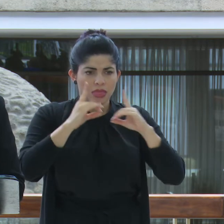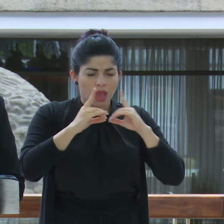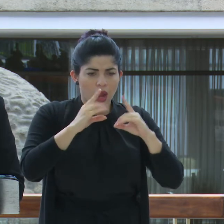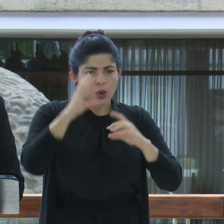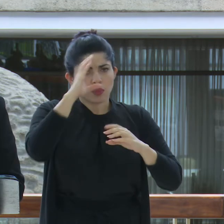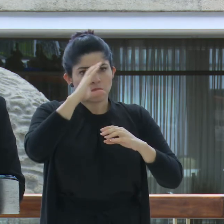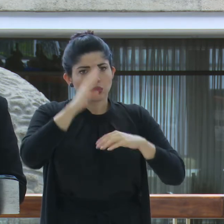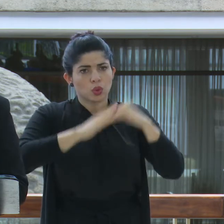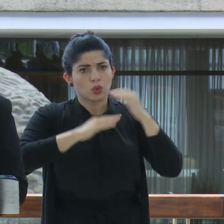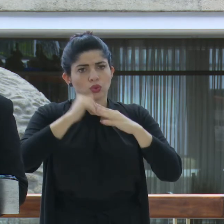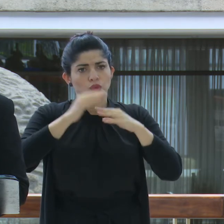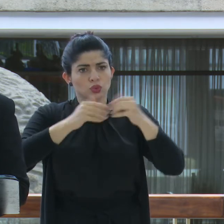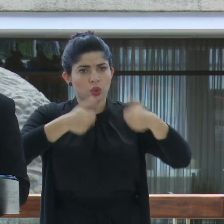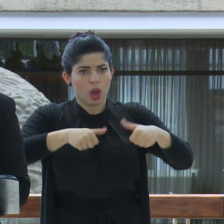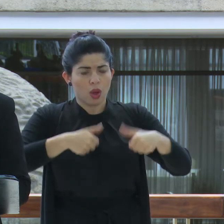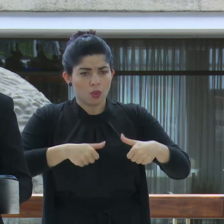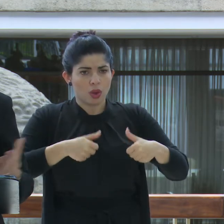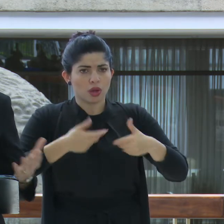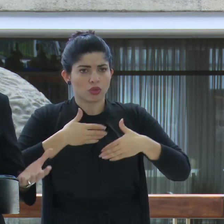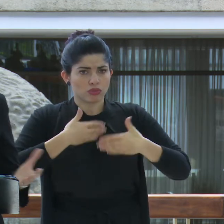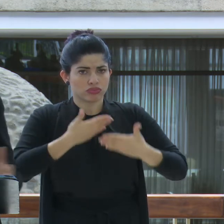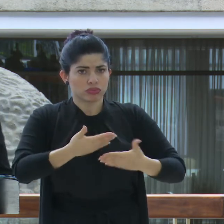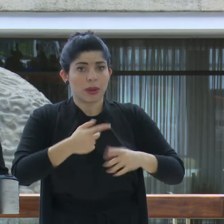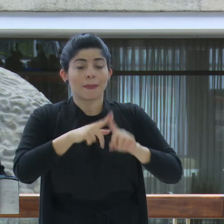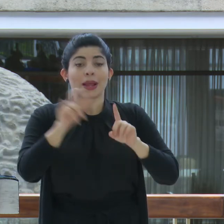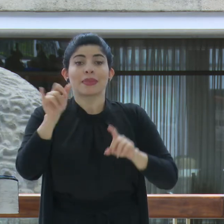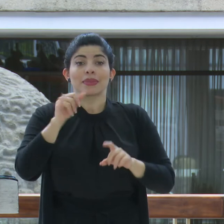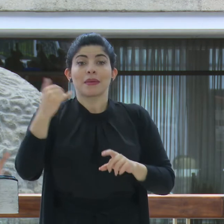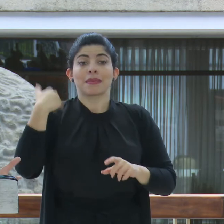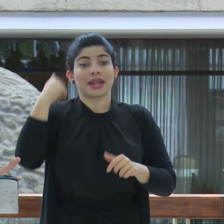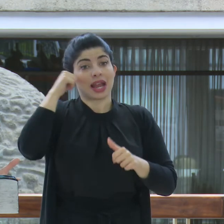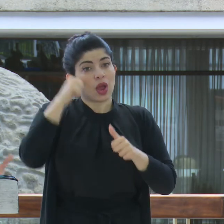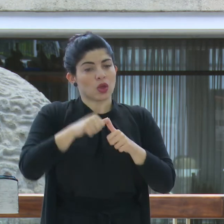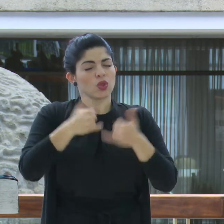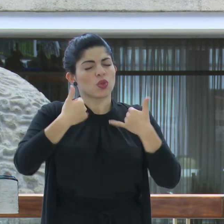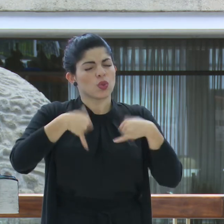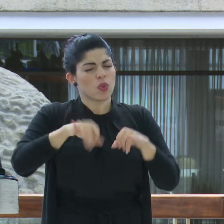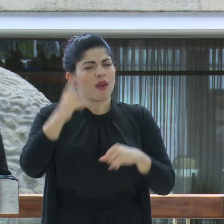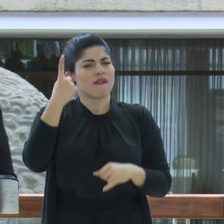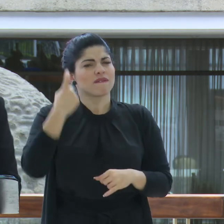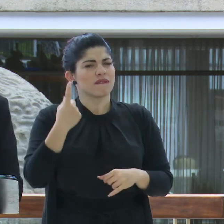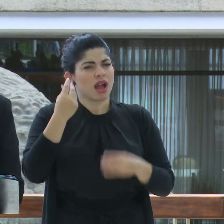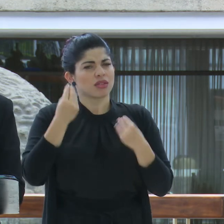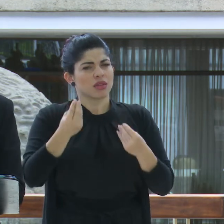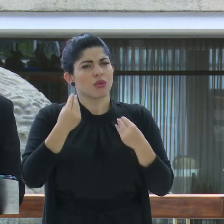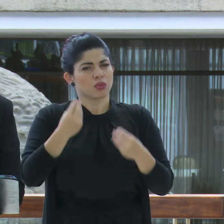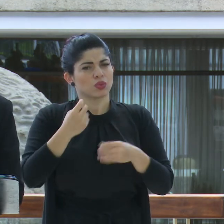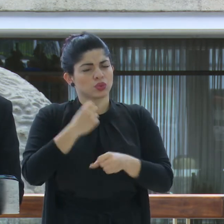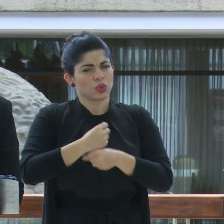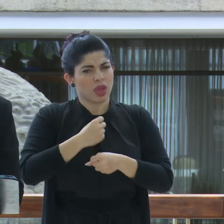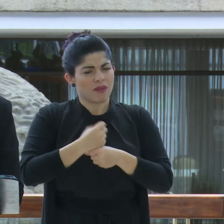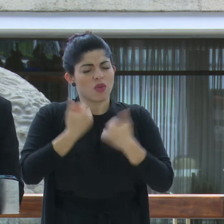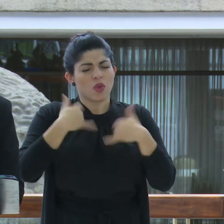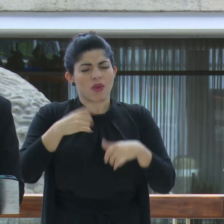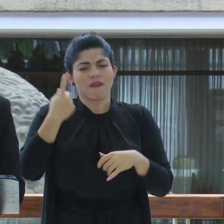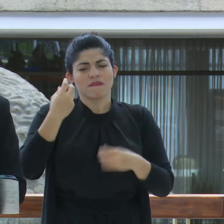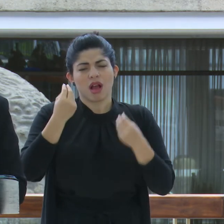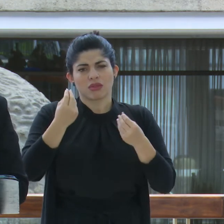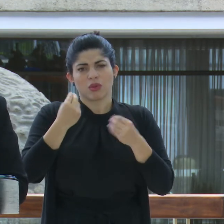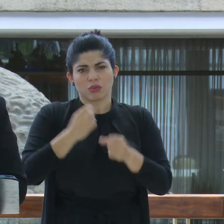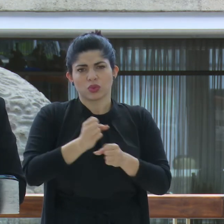construcción de acuerdos. Pero también nos recordó que falta muchísimo por trabajar, muchísimo por hacer.